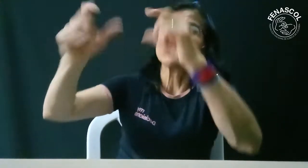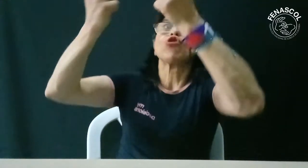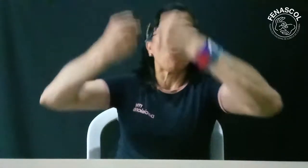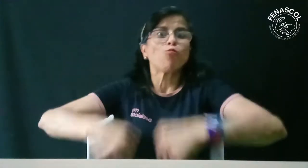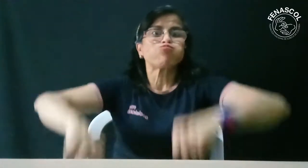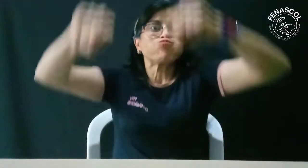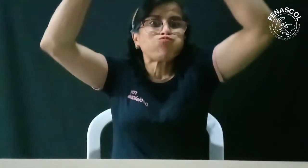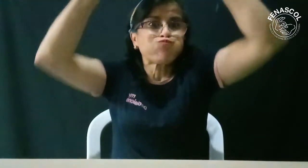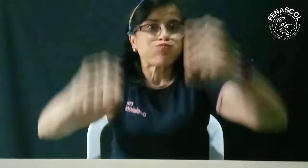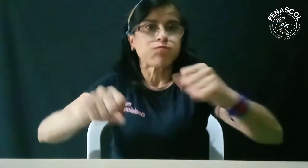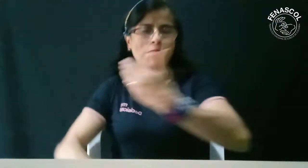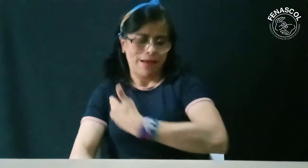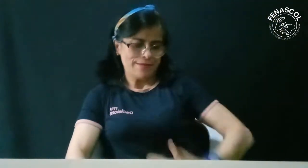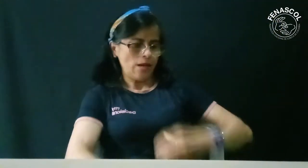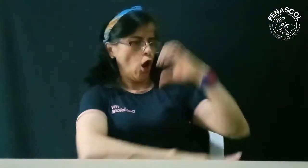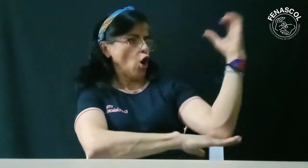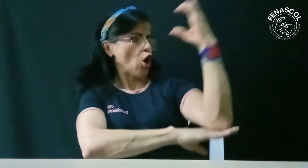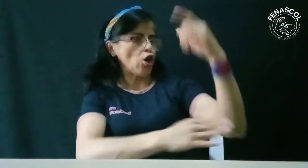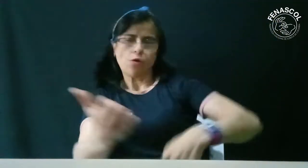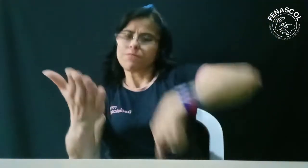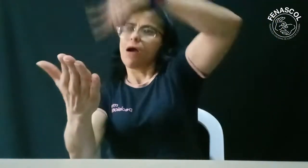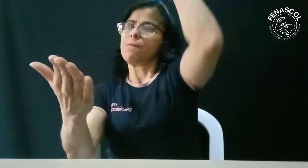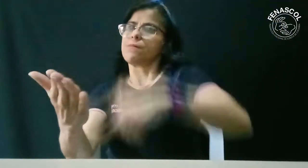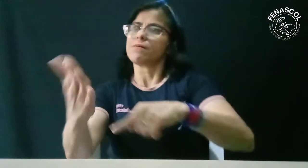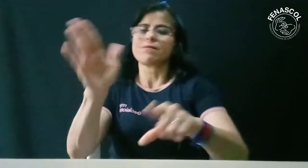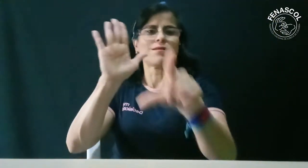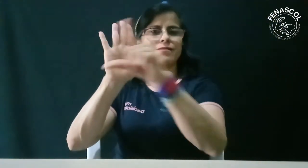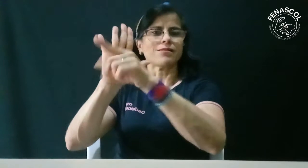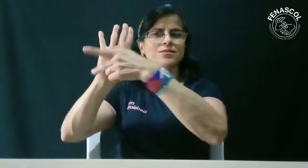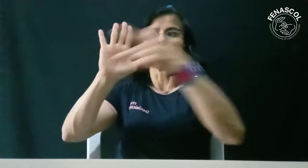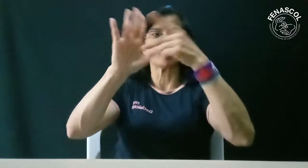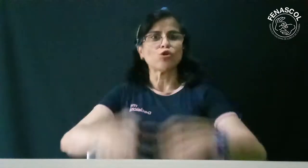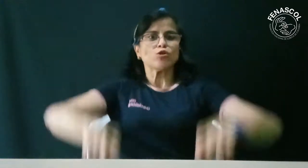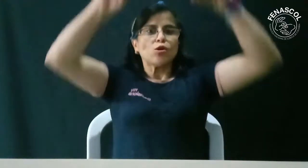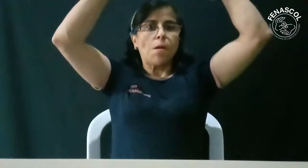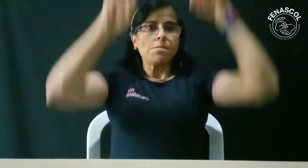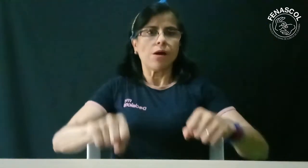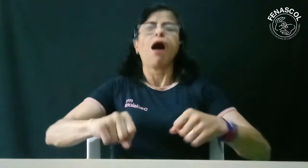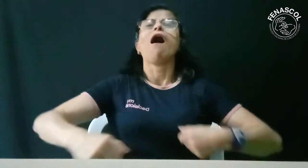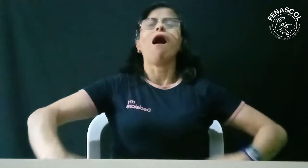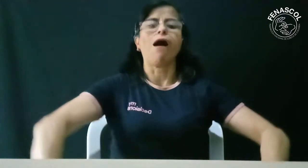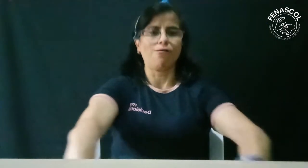Ministerio. Les damos el tiempo que necesiten para organizar y gestionar todo. Cuando lo tengan listo y aprobado,